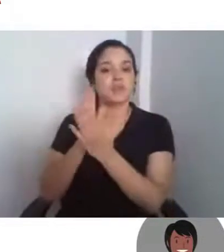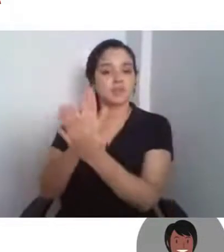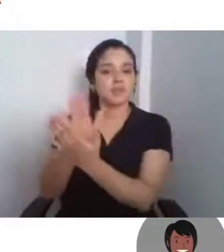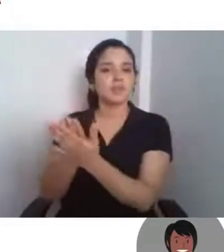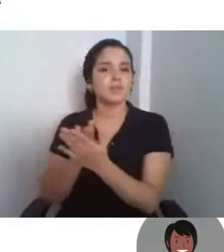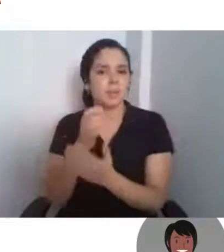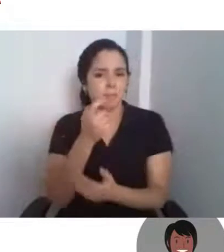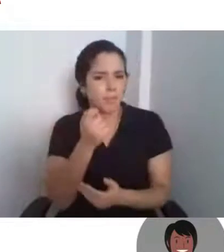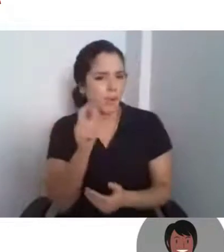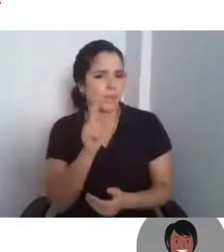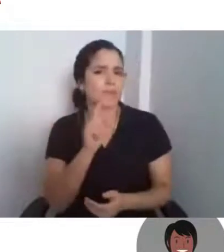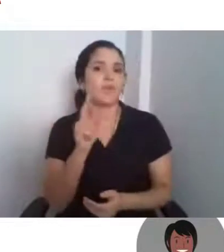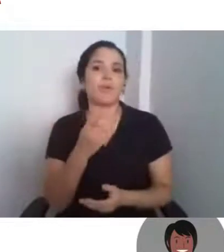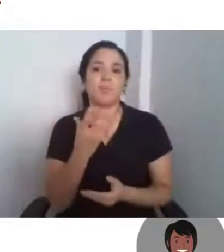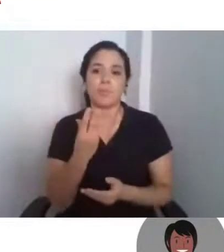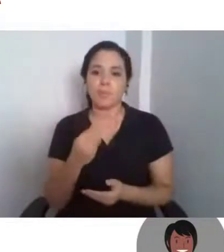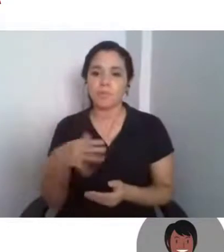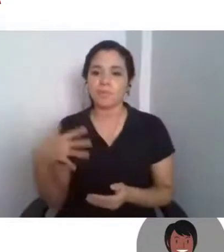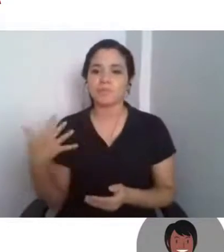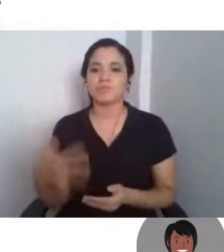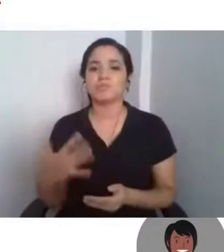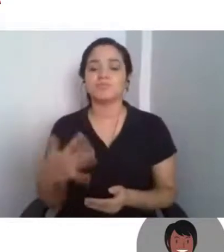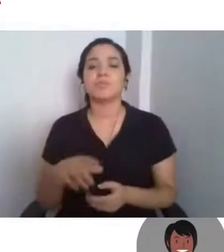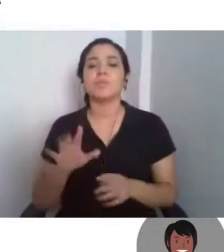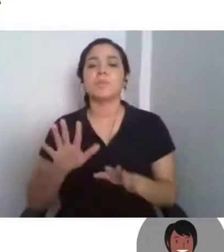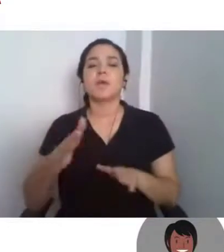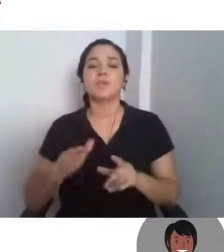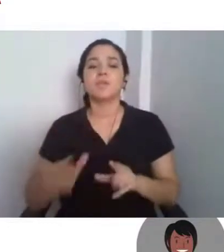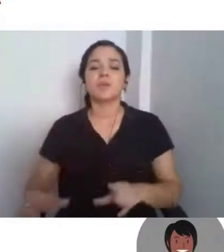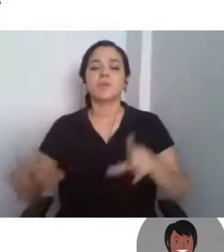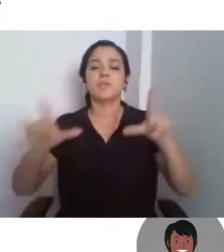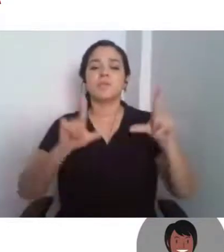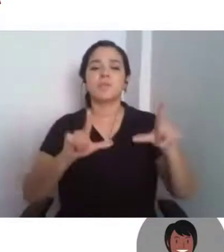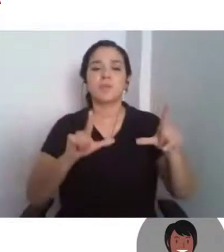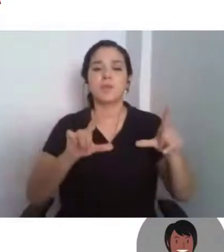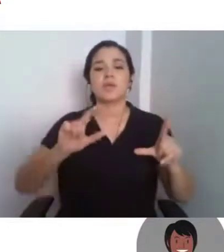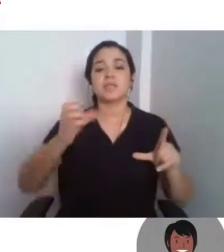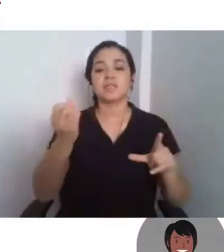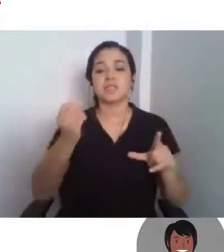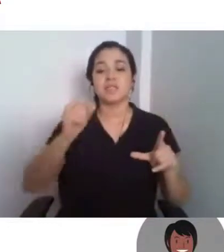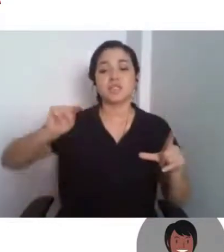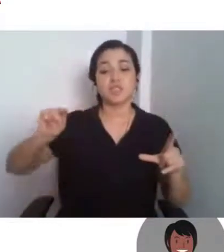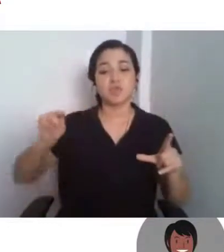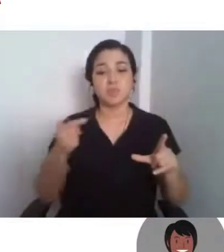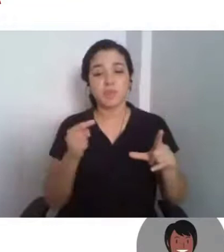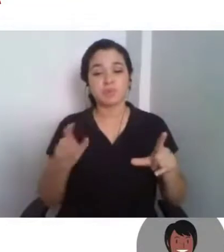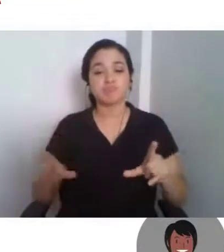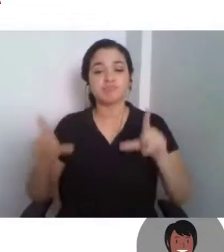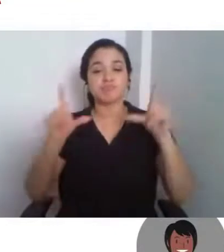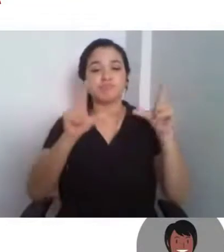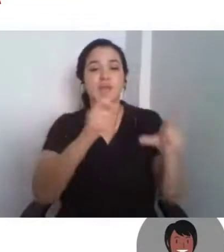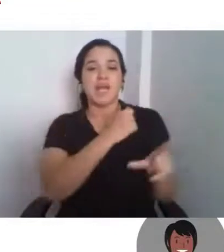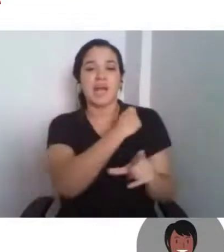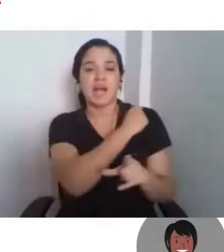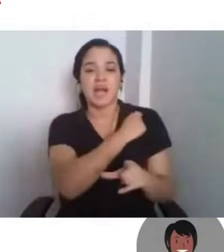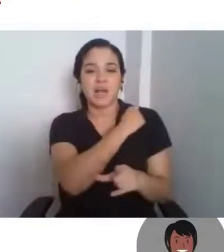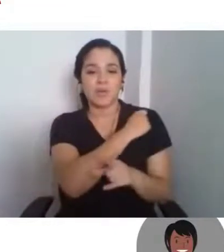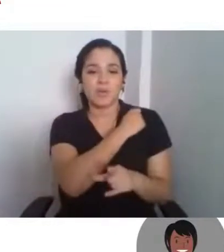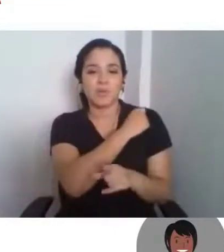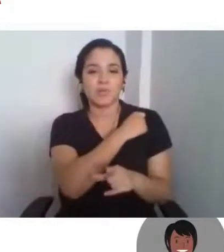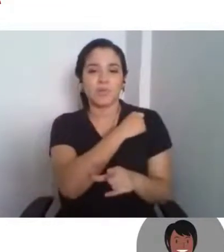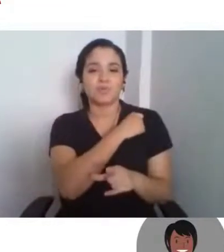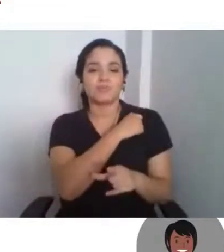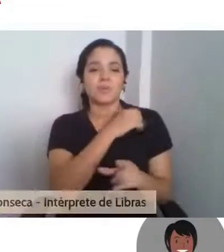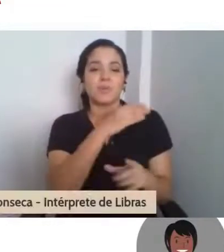6 mil certificados aos jovens que concluíram os nossos cursos de nivelamento com pelo menos 70% de